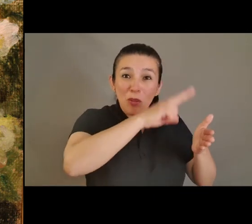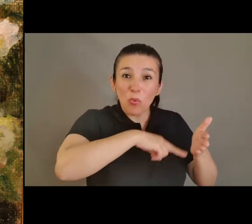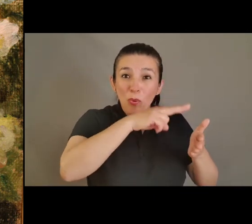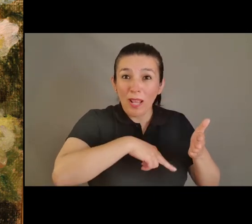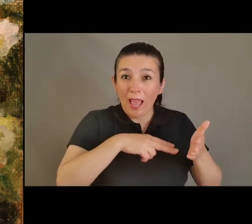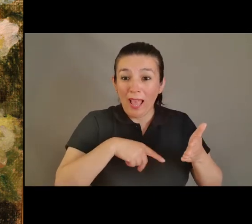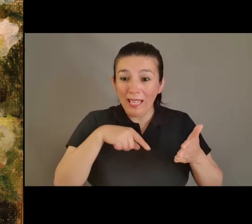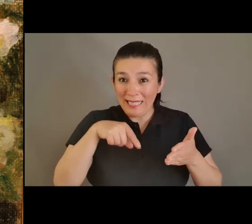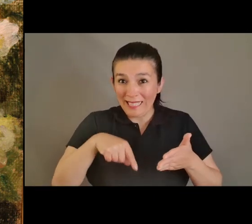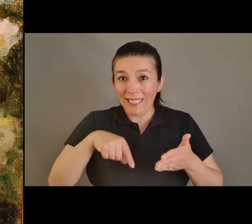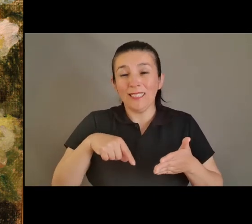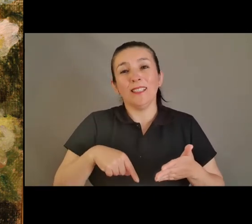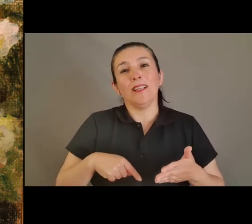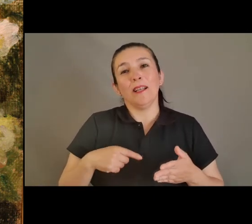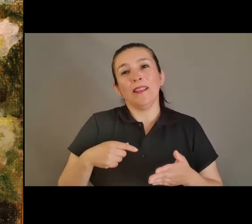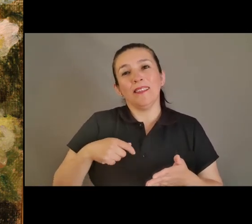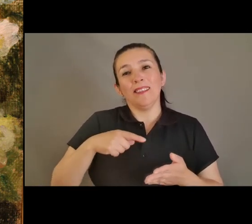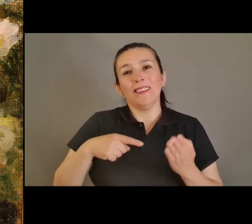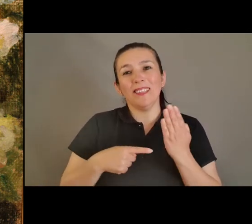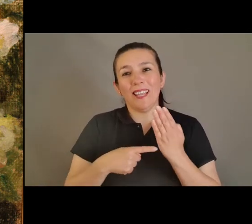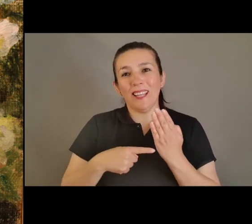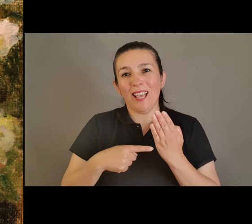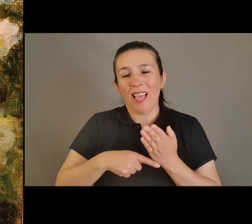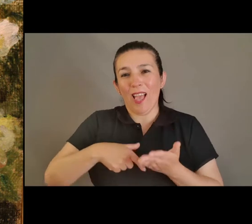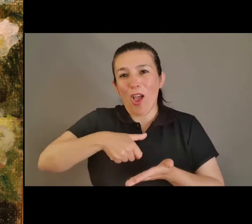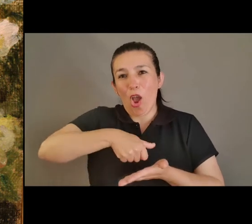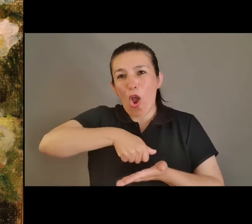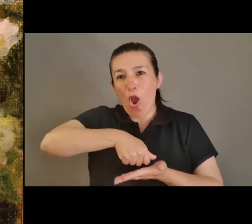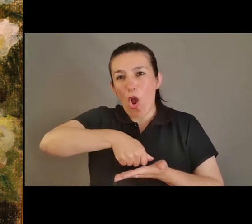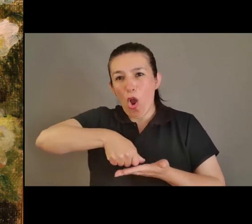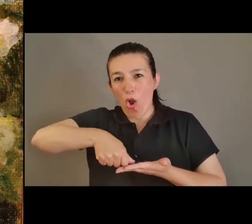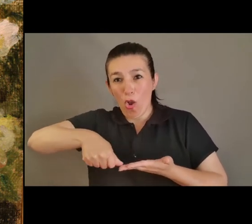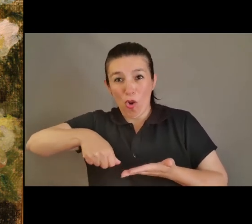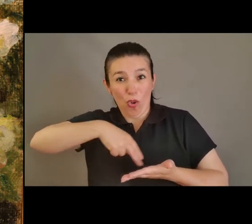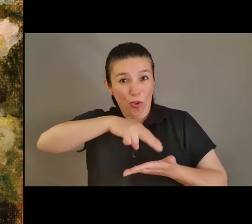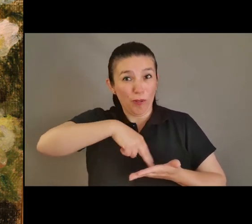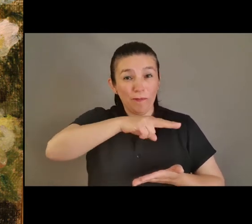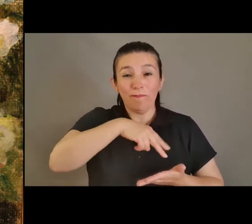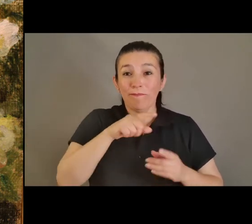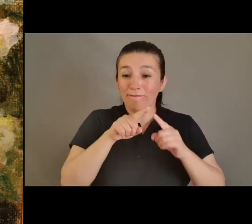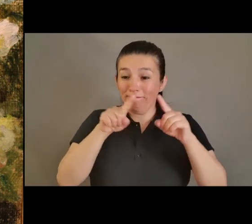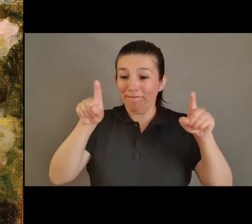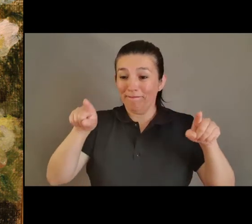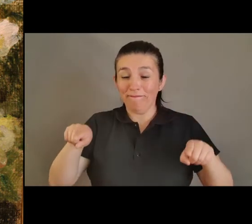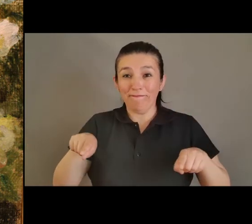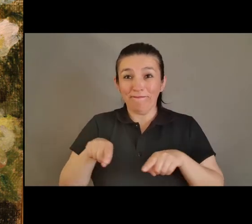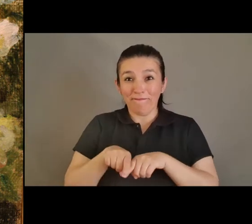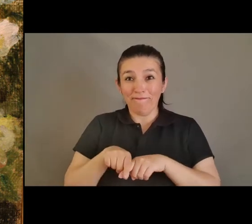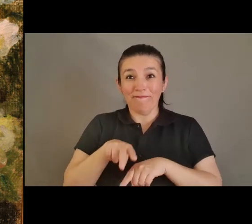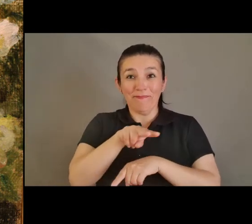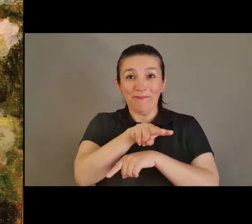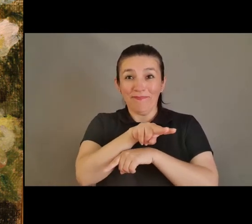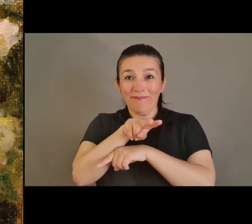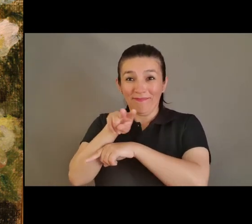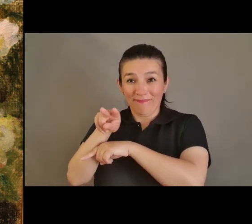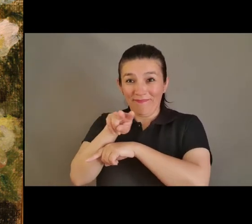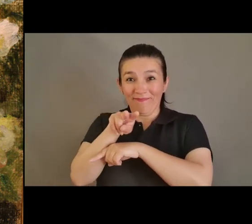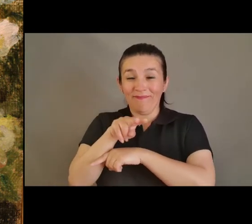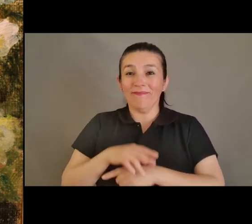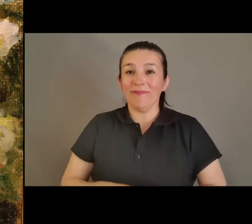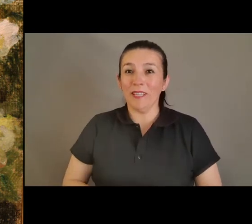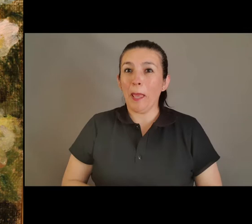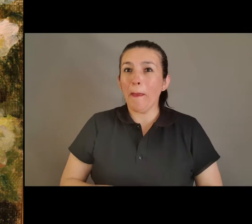fue realizada en la técnica óleo sobre tela. Es de formato rectangular y se encuentra dispuesta en posición